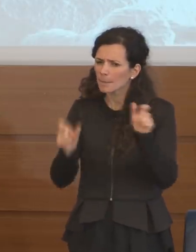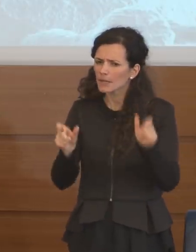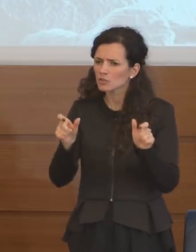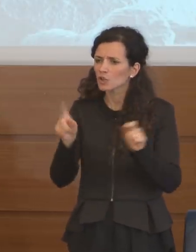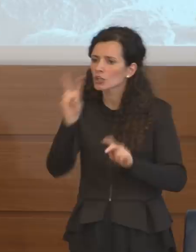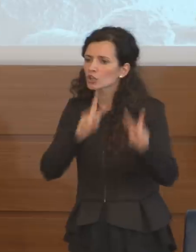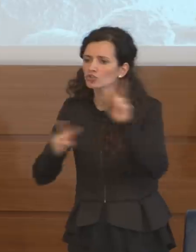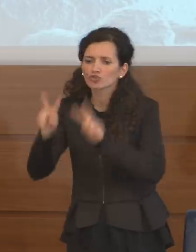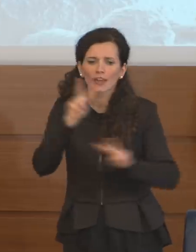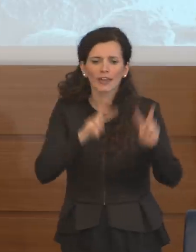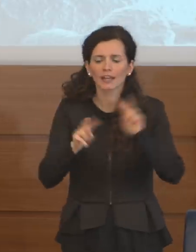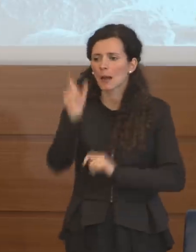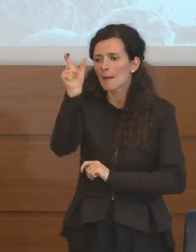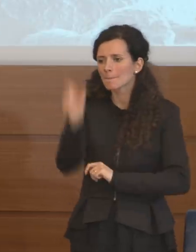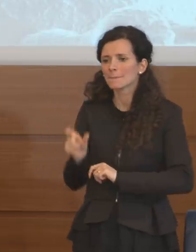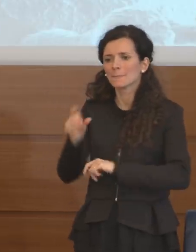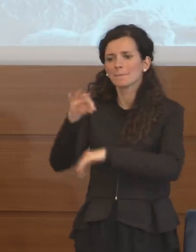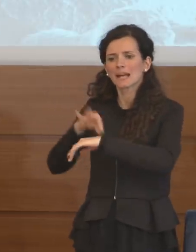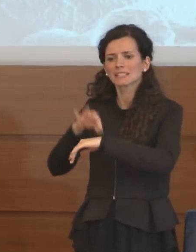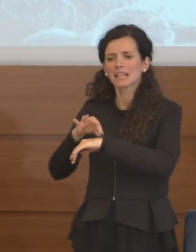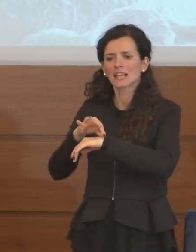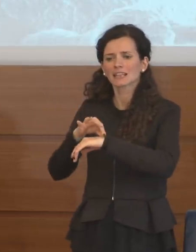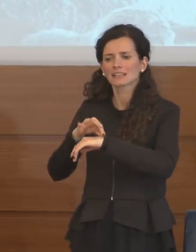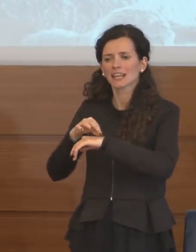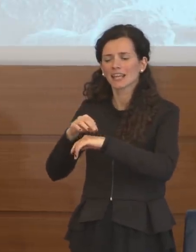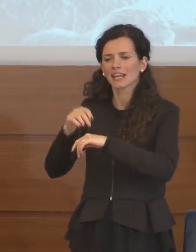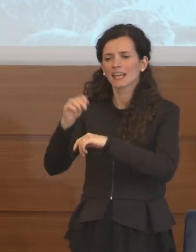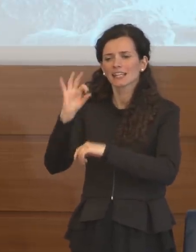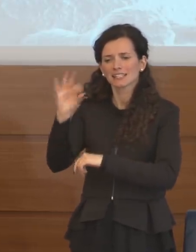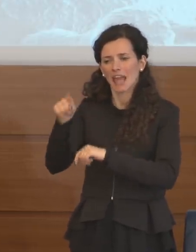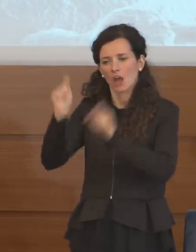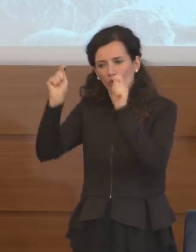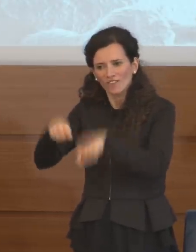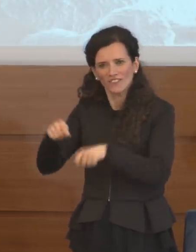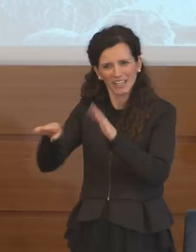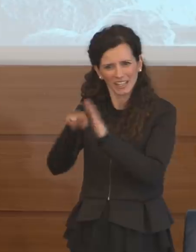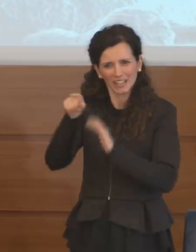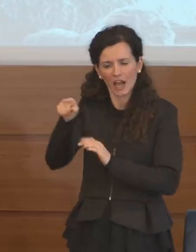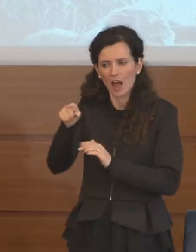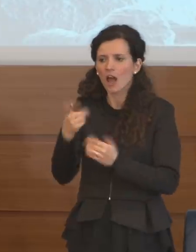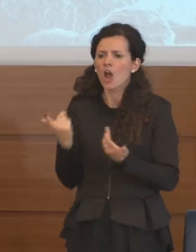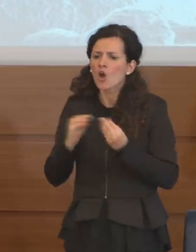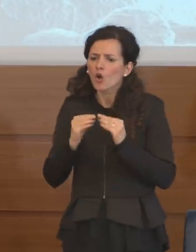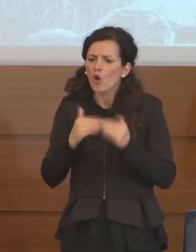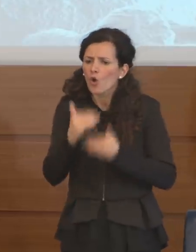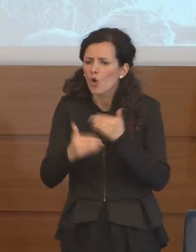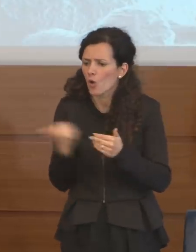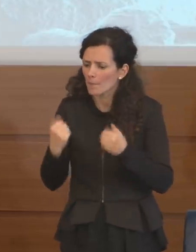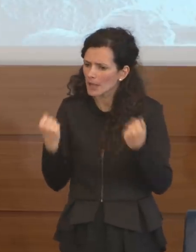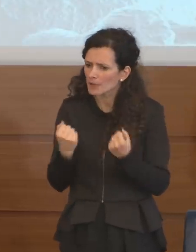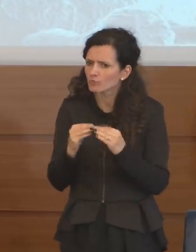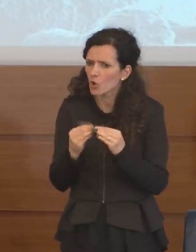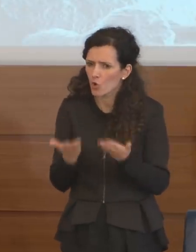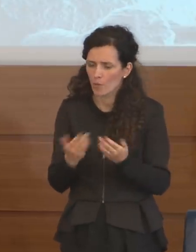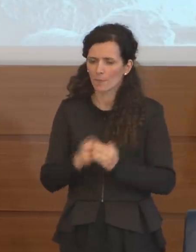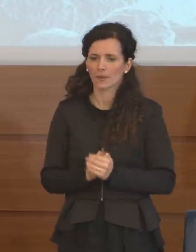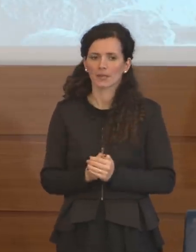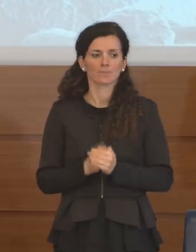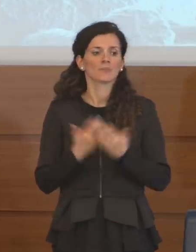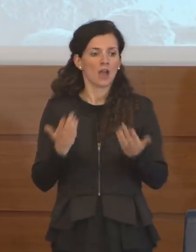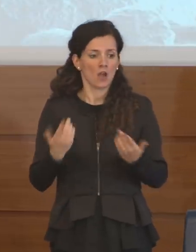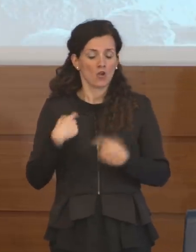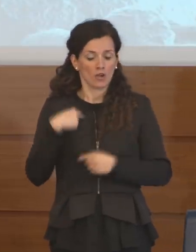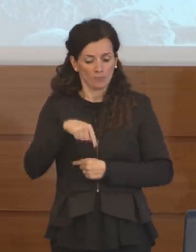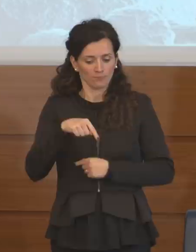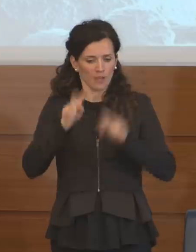paziente zero in questo momento? In che modo lo stanno facendo e che ipotesi state facendo al riguardo? Allora io qui non ho messo la